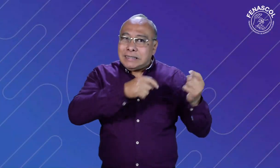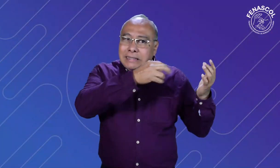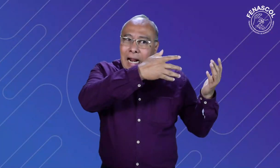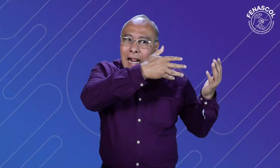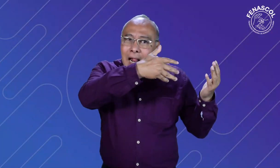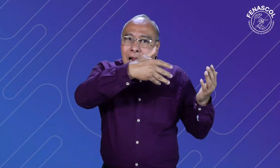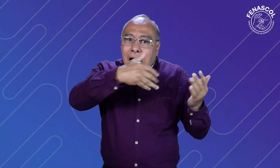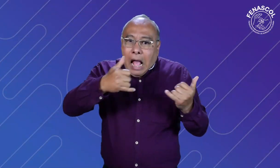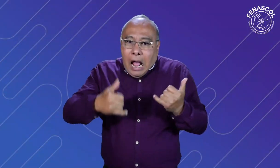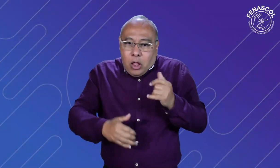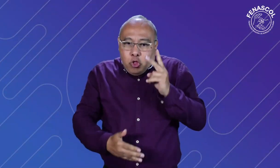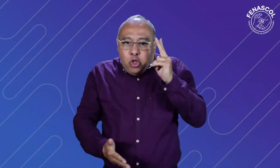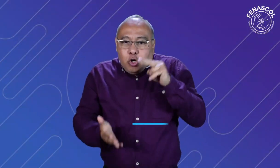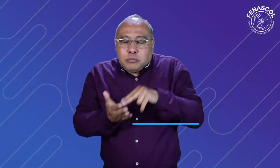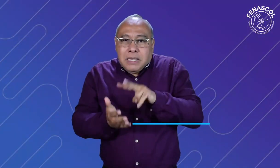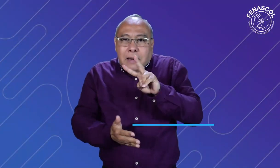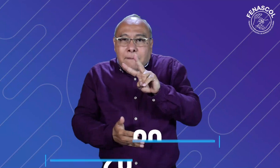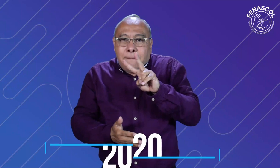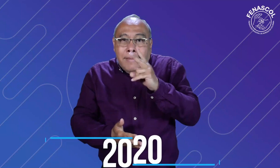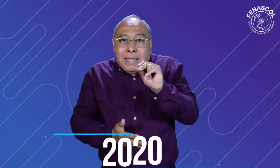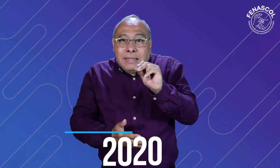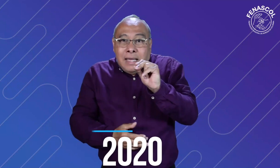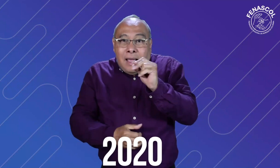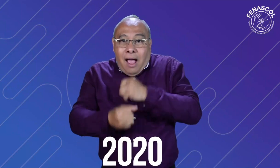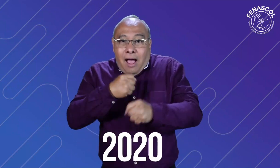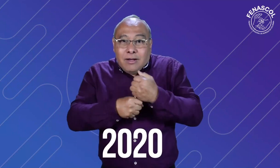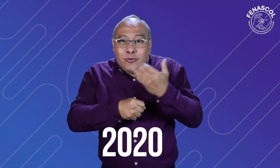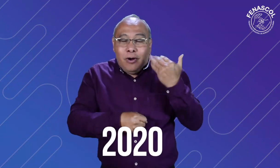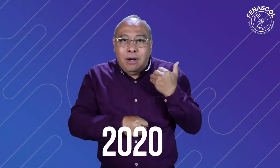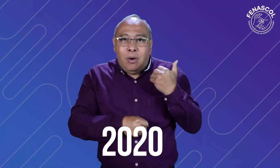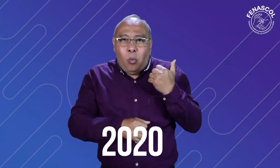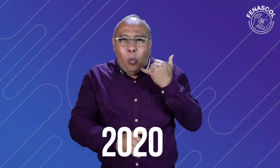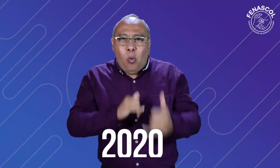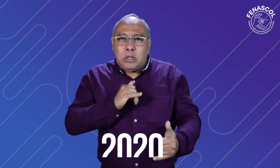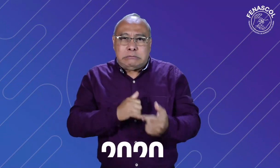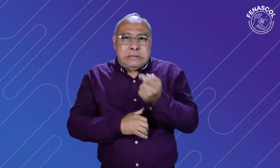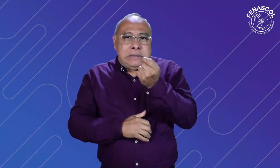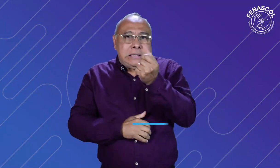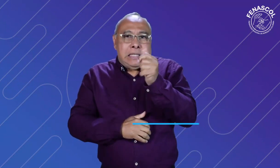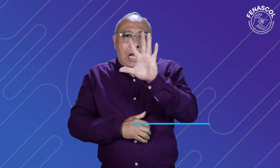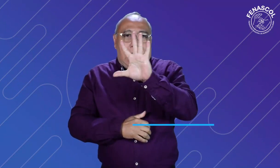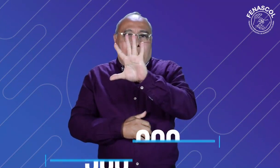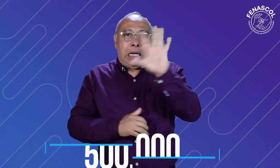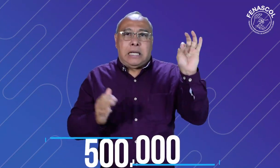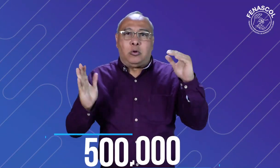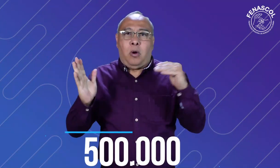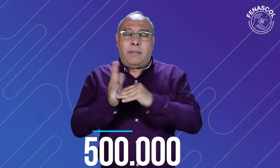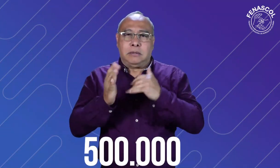¿Cuáles son estadísticas que hemos tenido en estos dos servicios en los últimos Y pasado, casi llegamos a la cifra de 500 mil